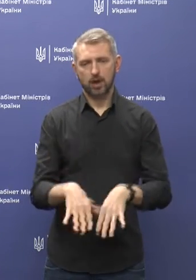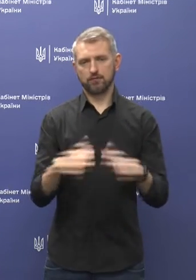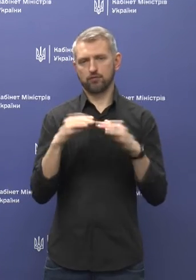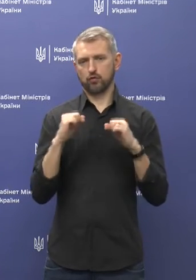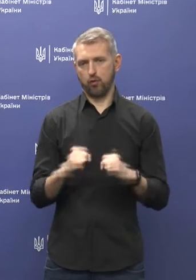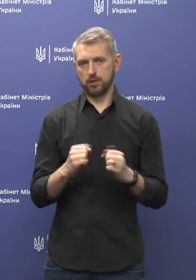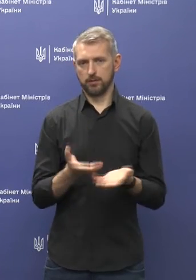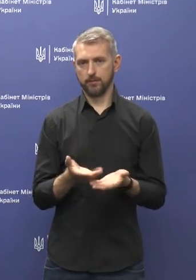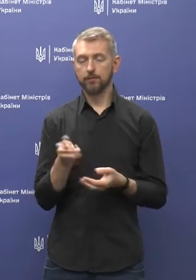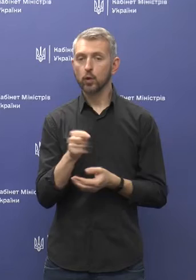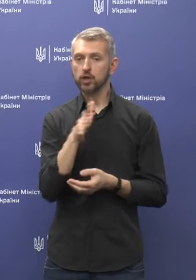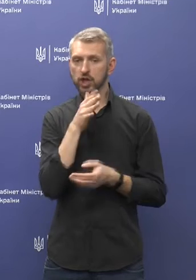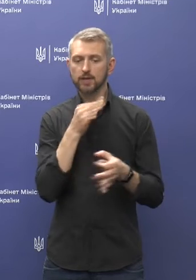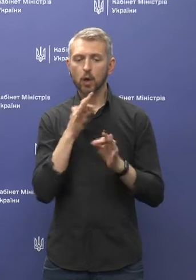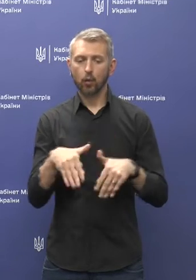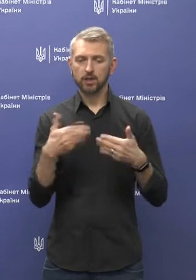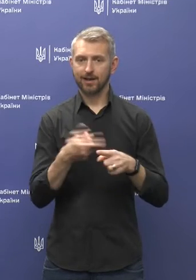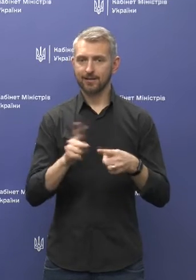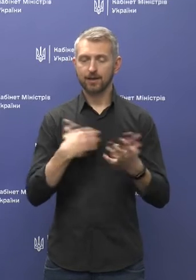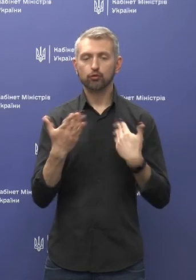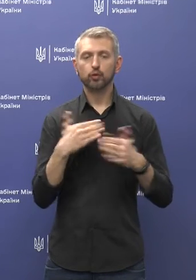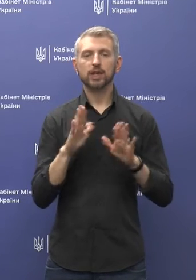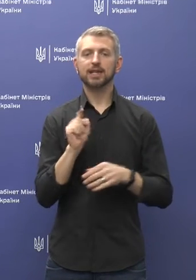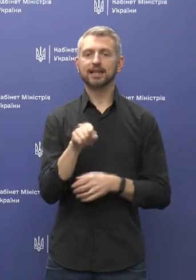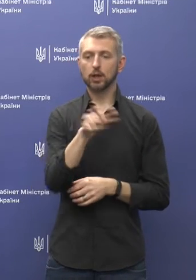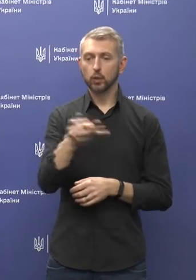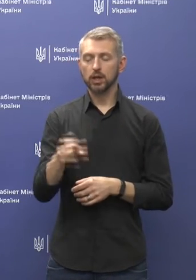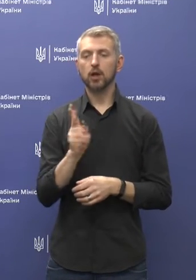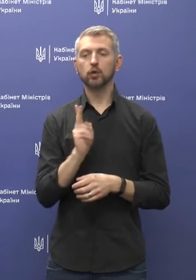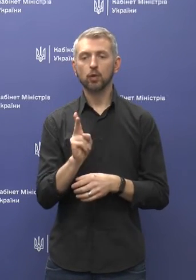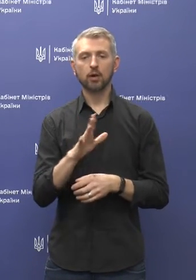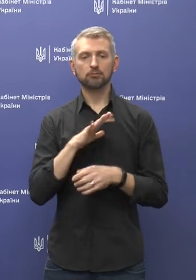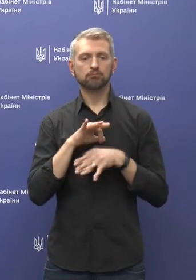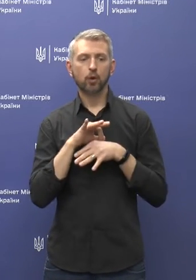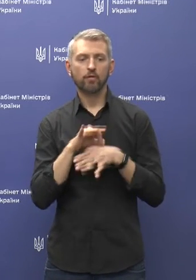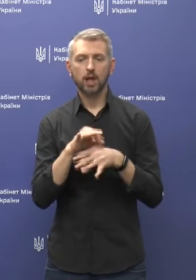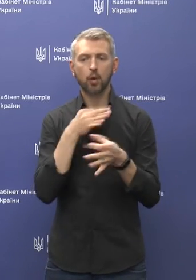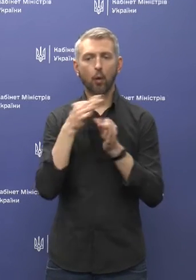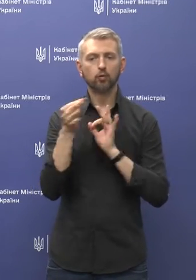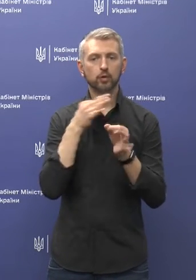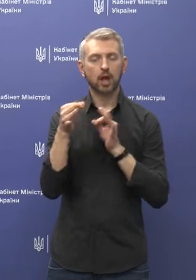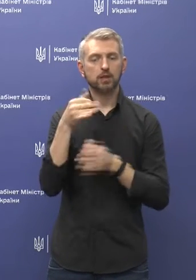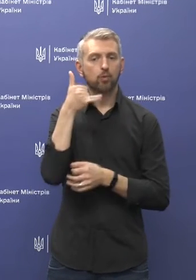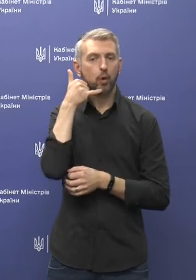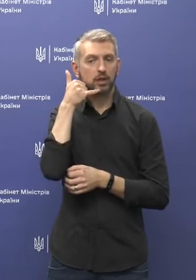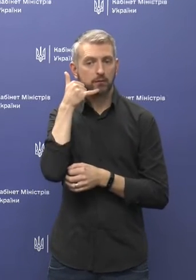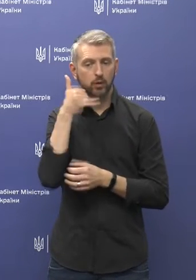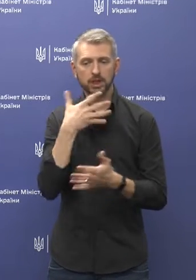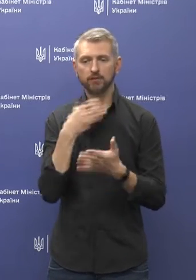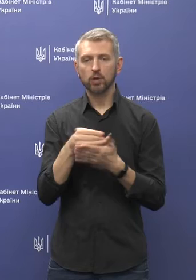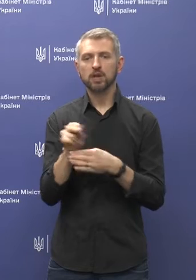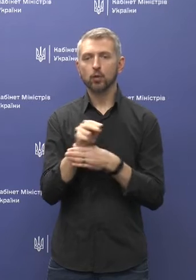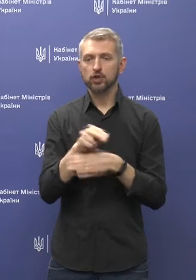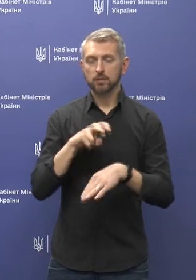В той же час рекомендація ця стосується тільки тих людей, які провели консультації в телефонному режимі зі своїм лікуючим